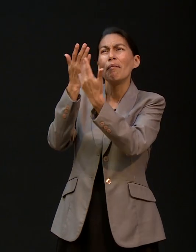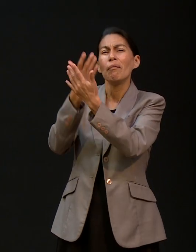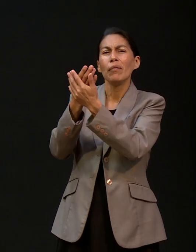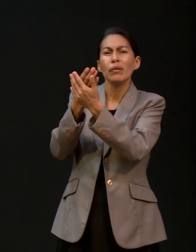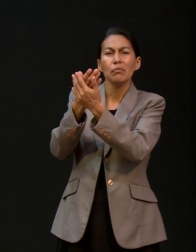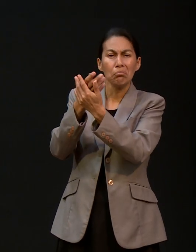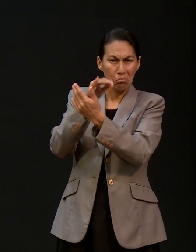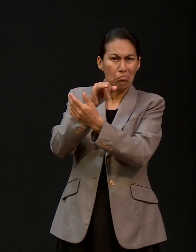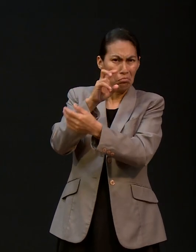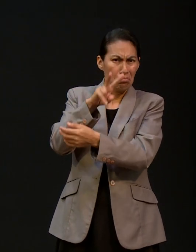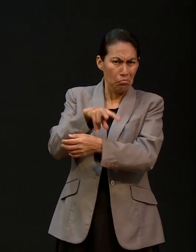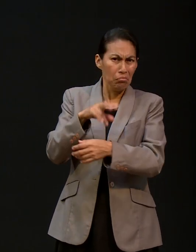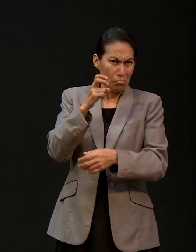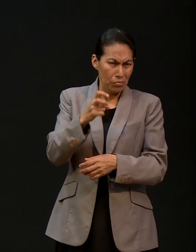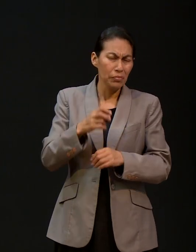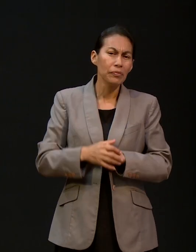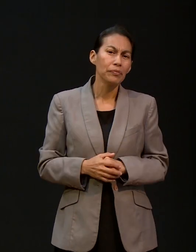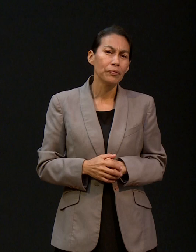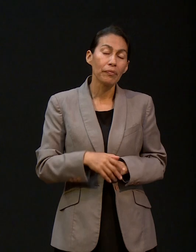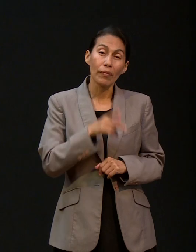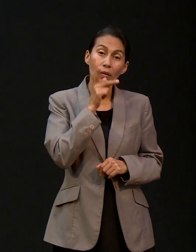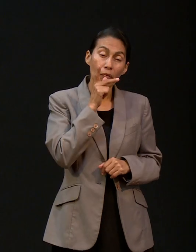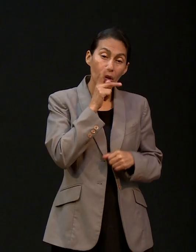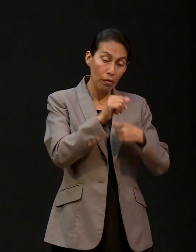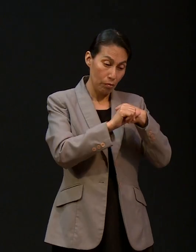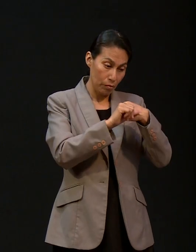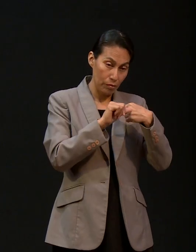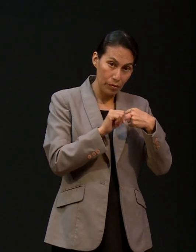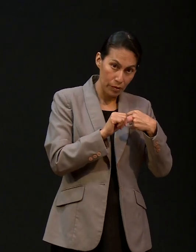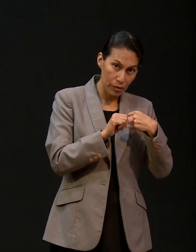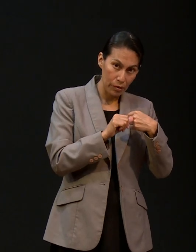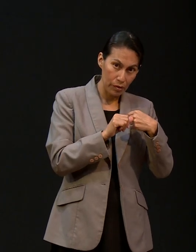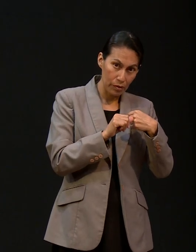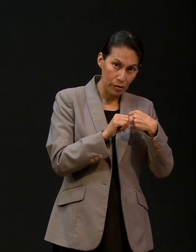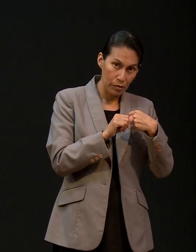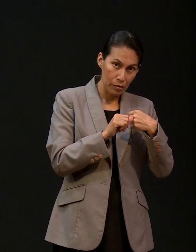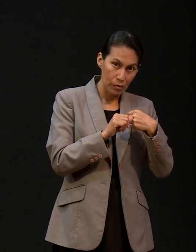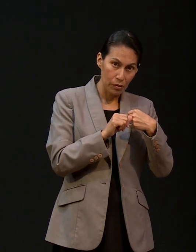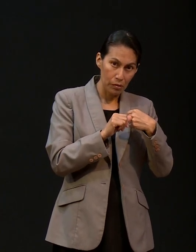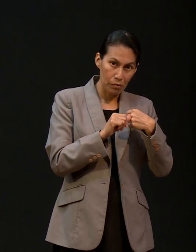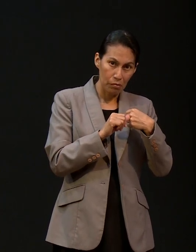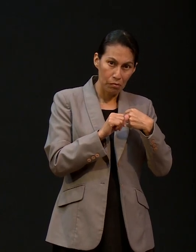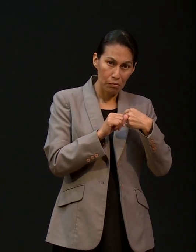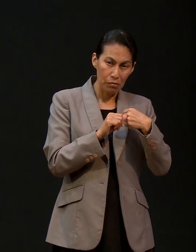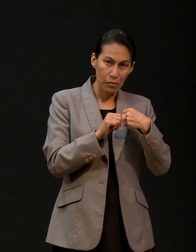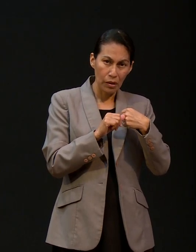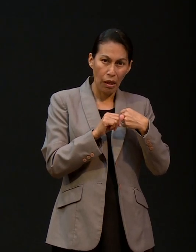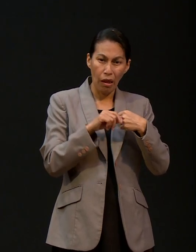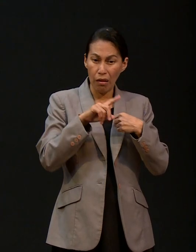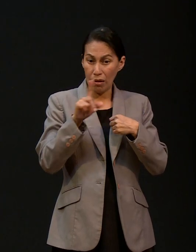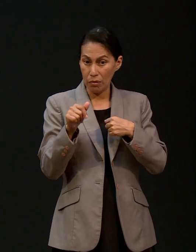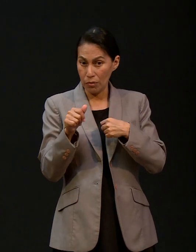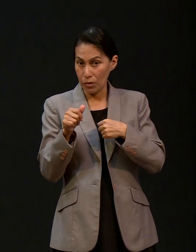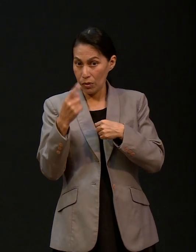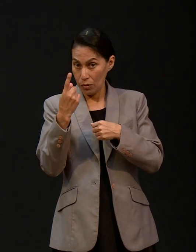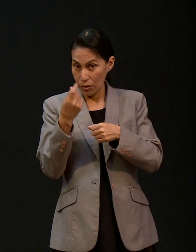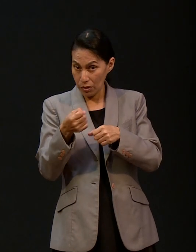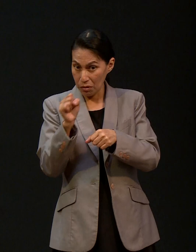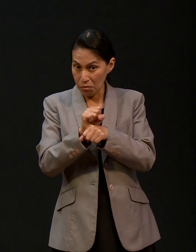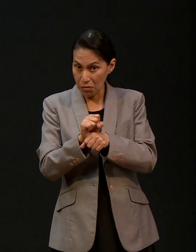Y así fue. lo operan a papá, no tardamos ni una semana después de la segunda cirugía y nos dan